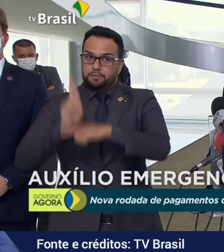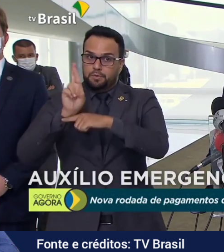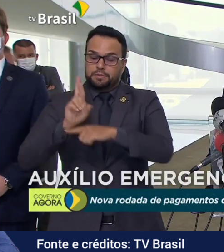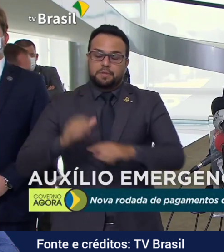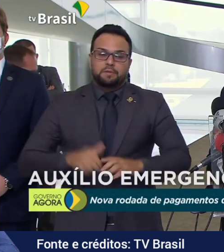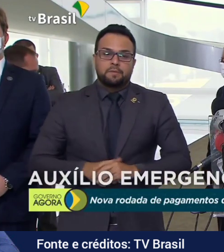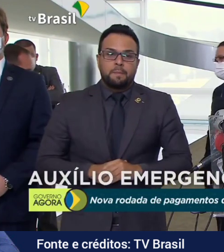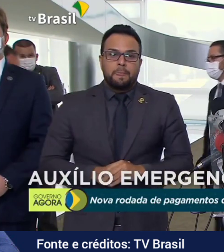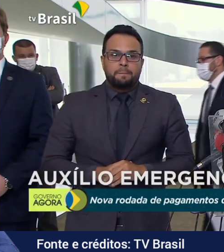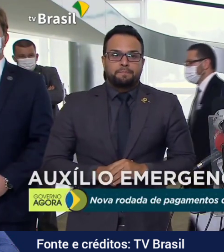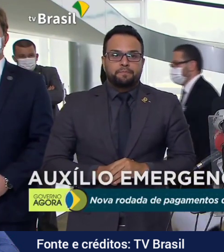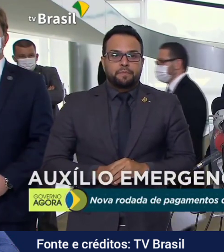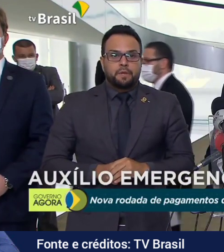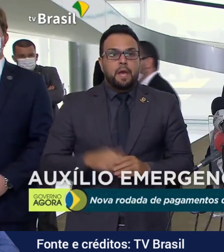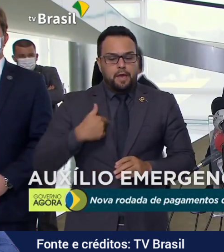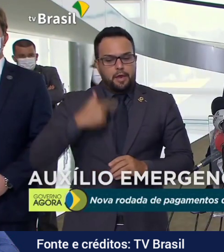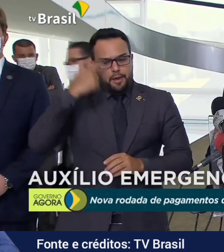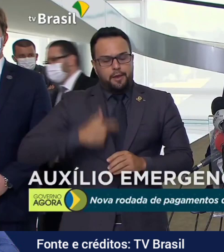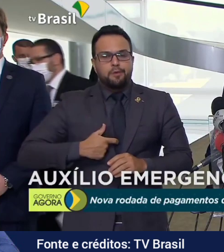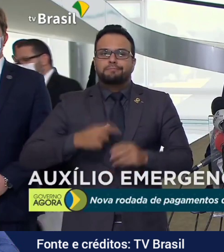E, como sempre disse,